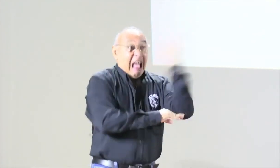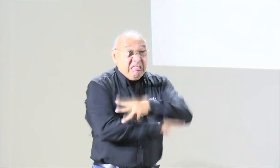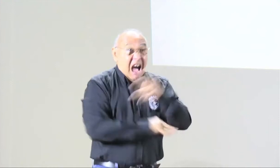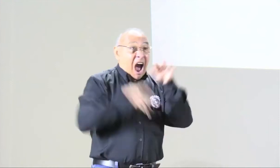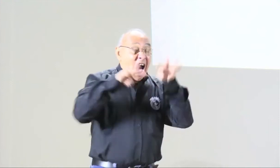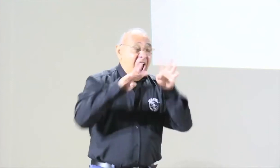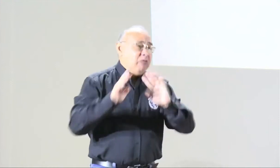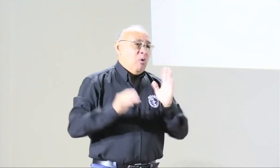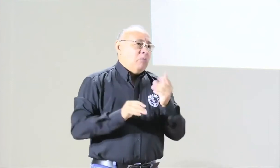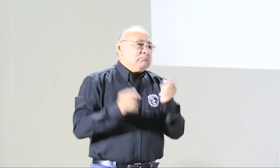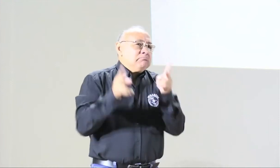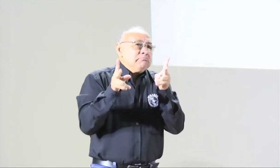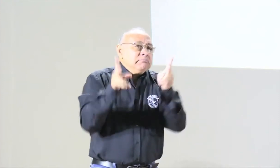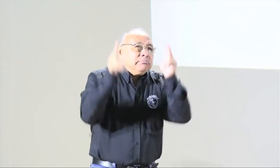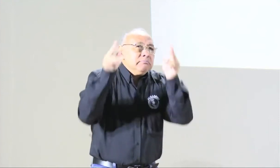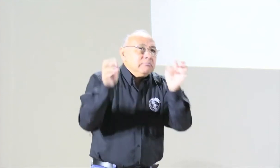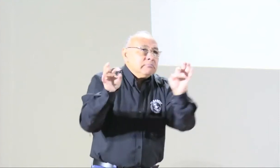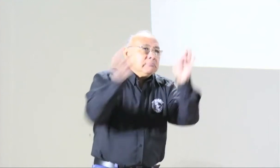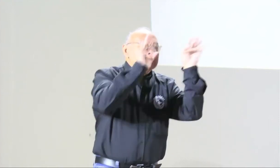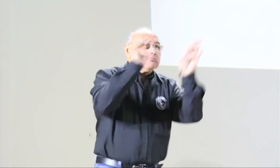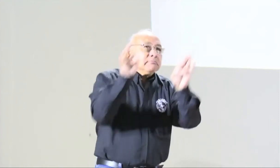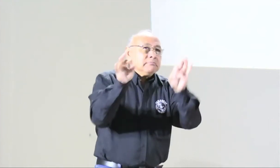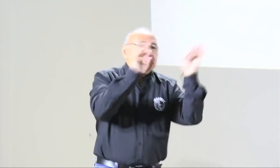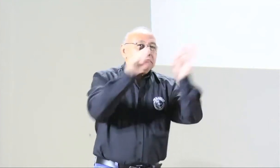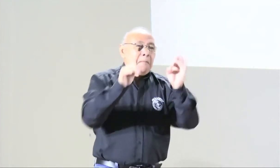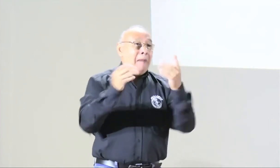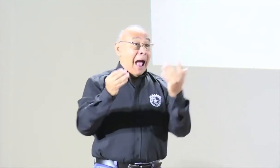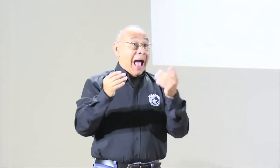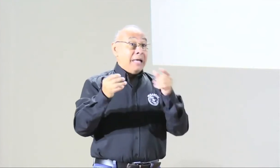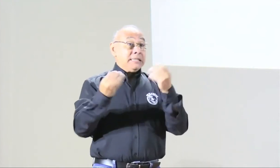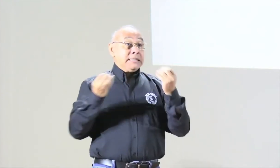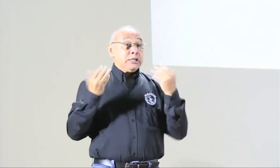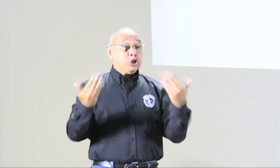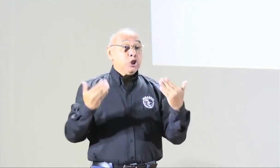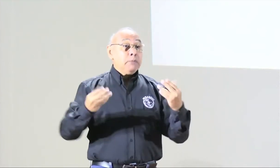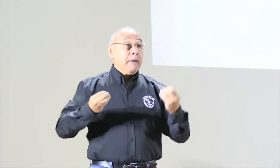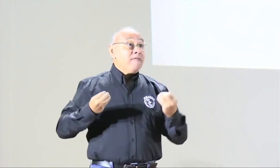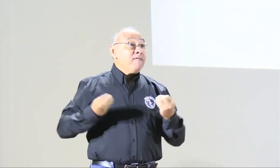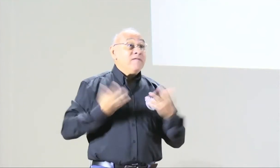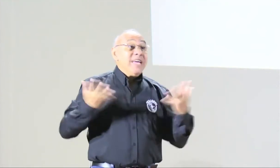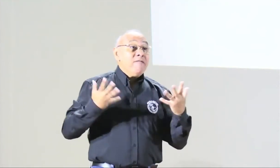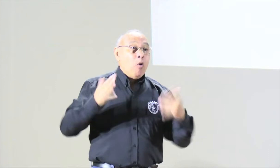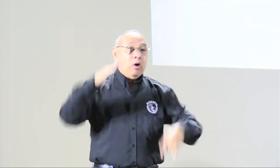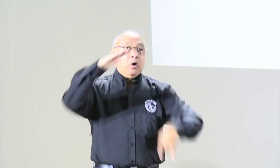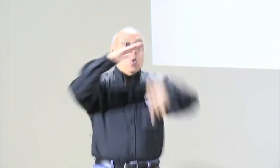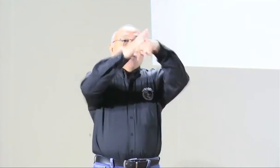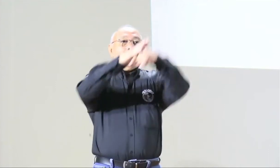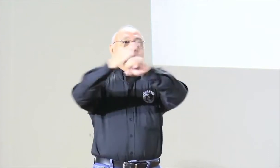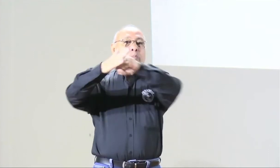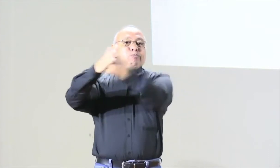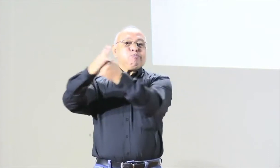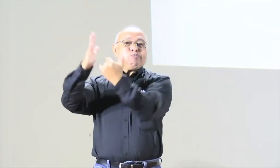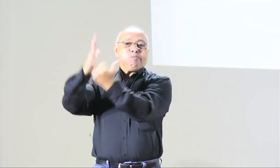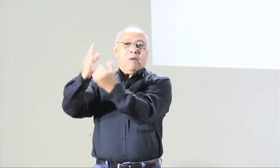¿Sí? No es que estas personas accedan a toda la información de las conferencias,